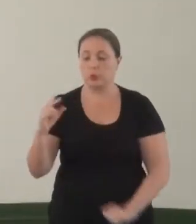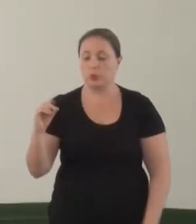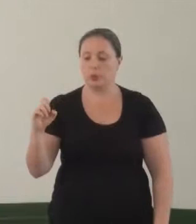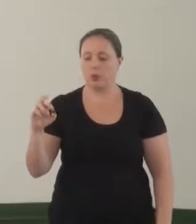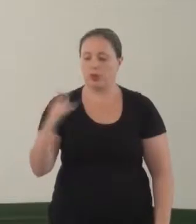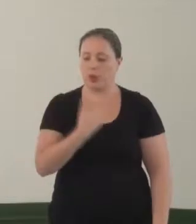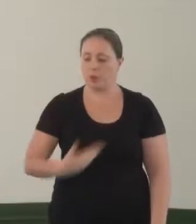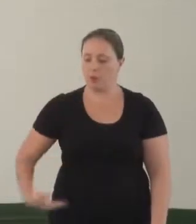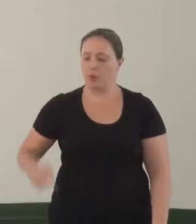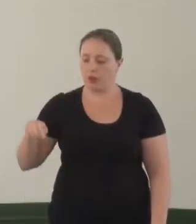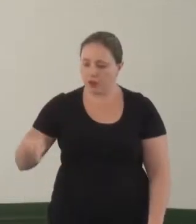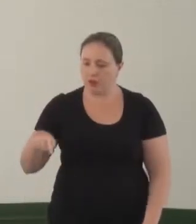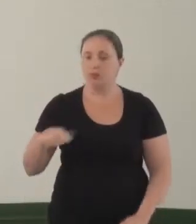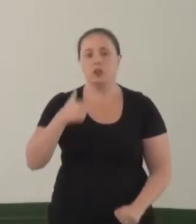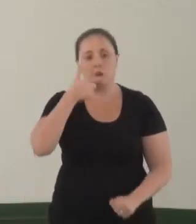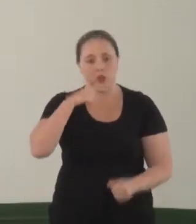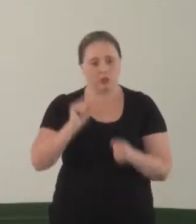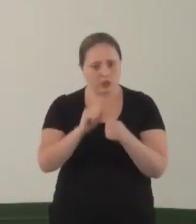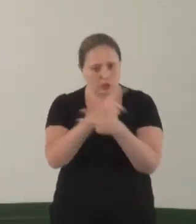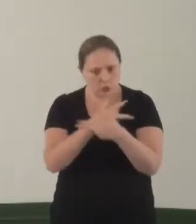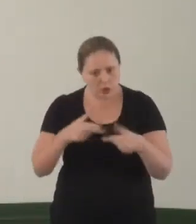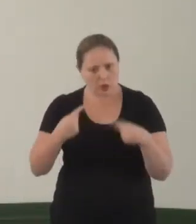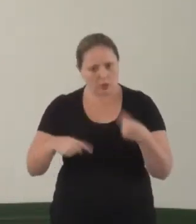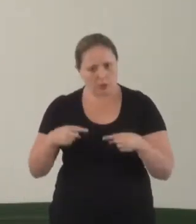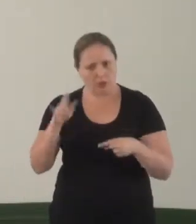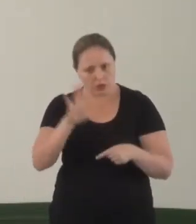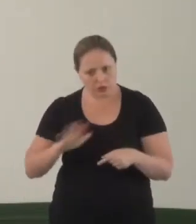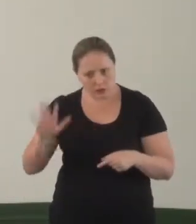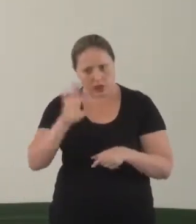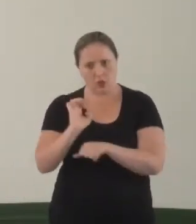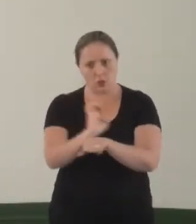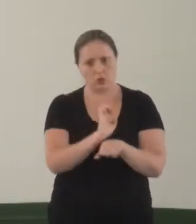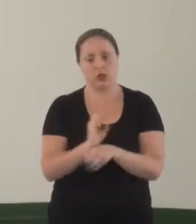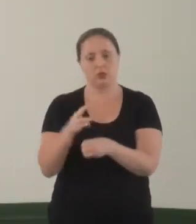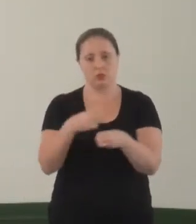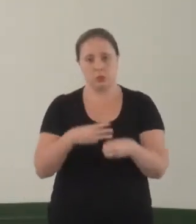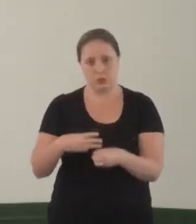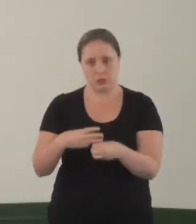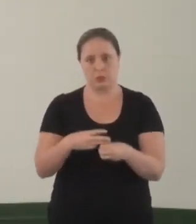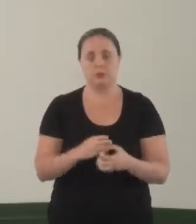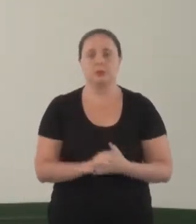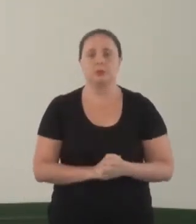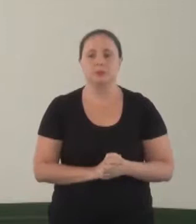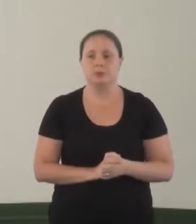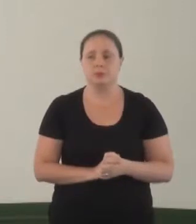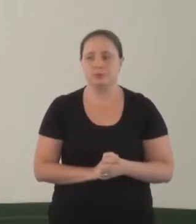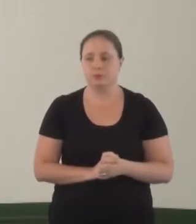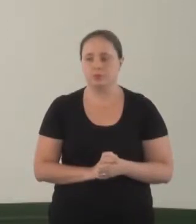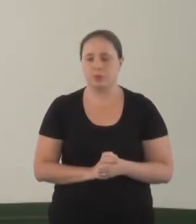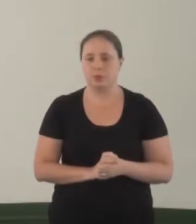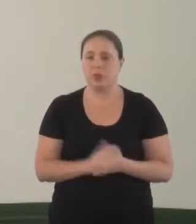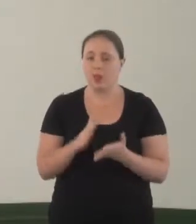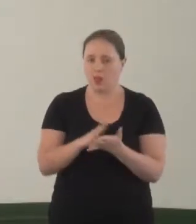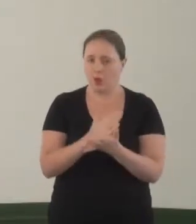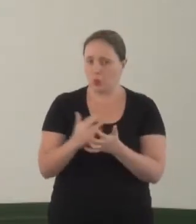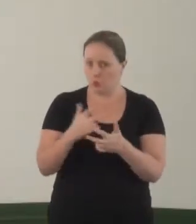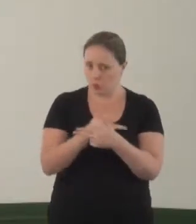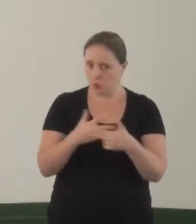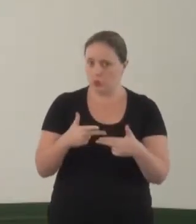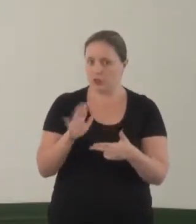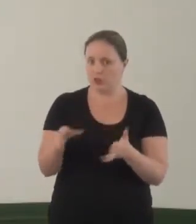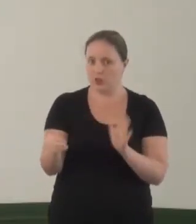implantação e executação da política nacional de população de rua nos estados e municípios. Algumas coisas que a gente foi